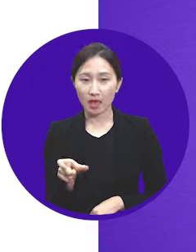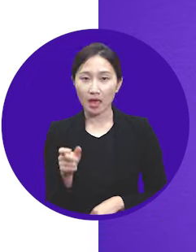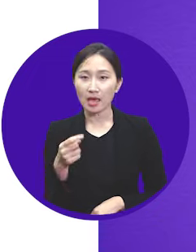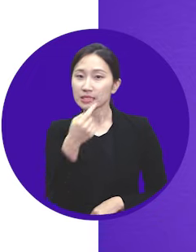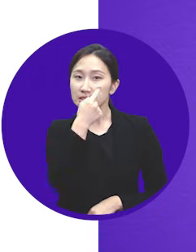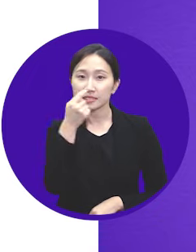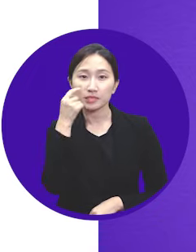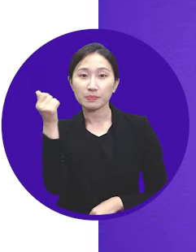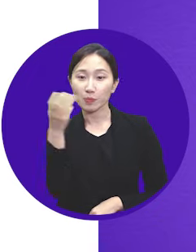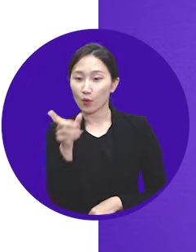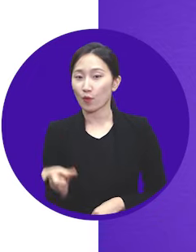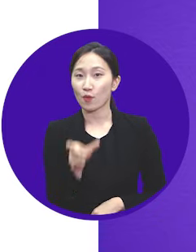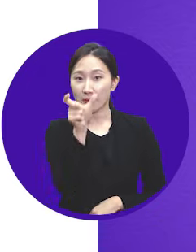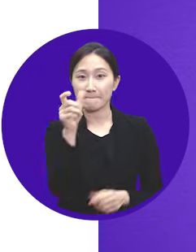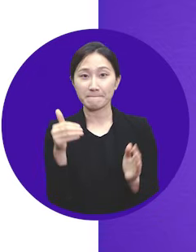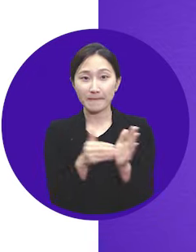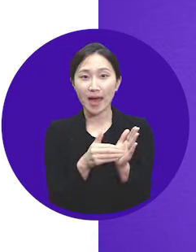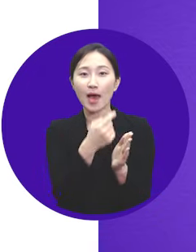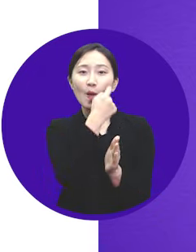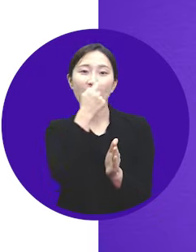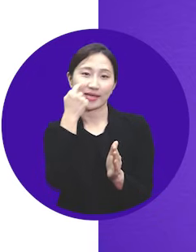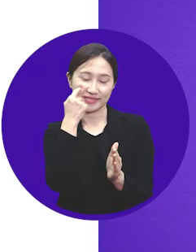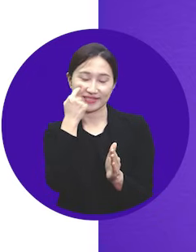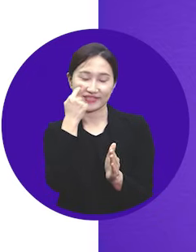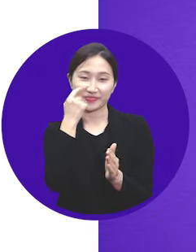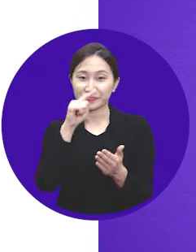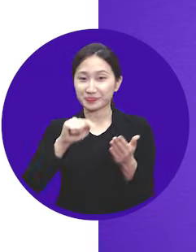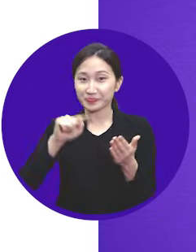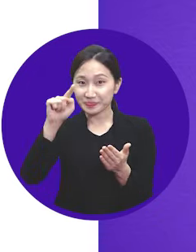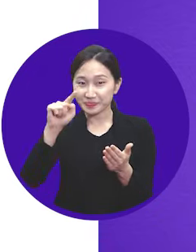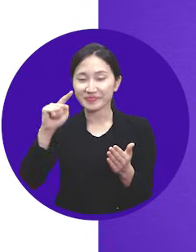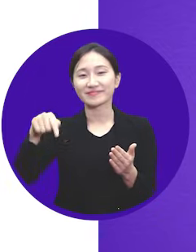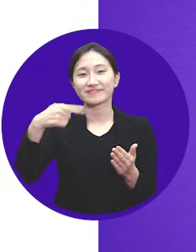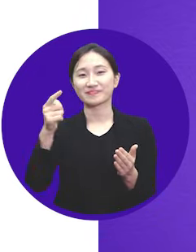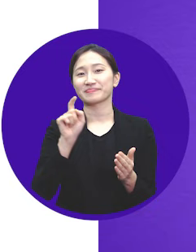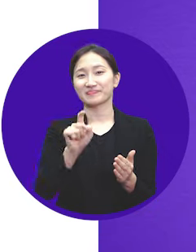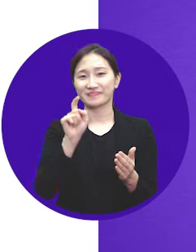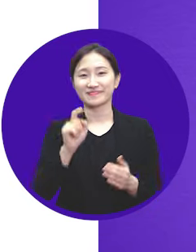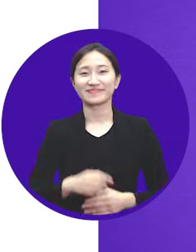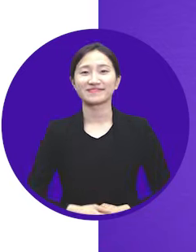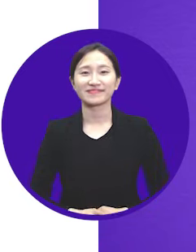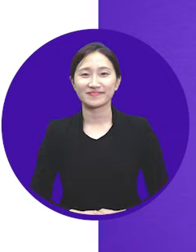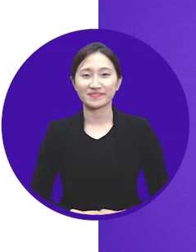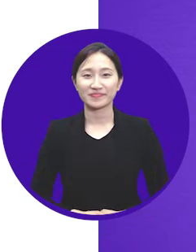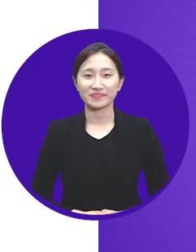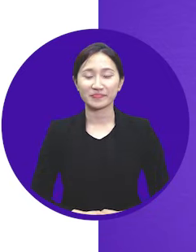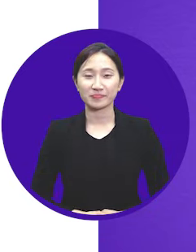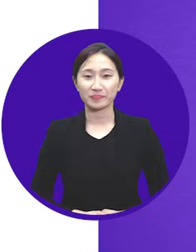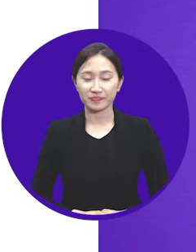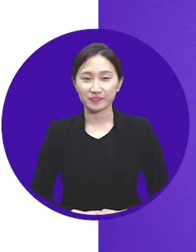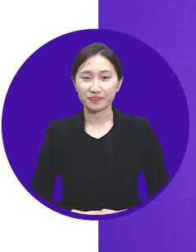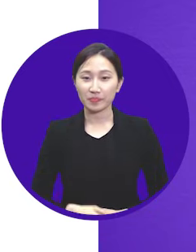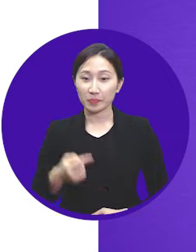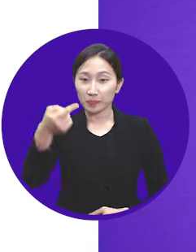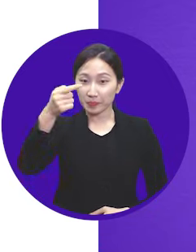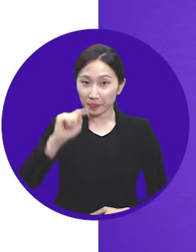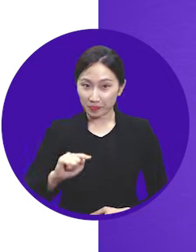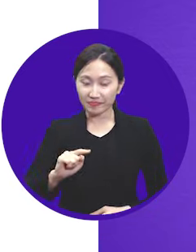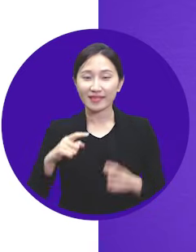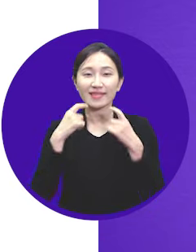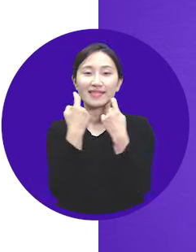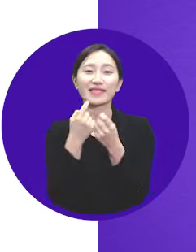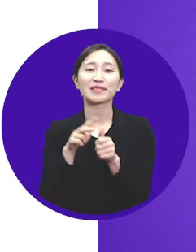인증번호를 입력해 주신 다음 모두 확인하고 동의합니다를 체크한 후 다음을 눌러줍니다. 다음